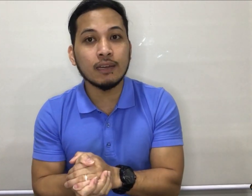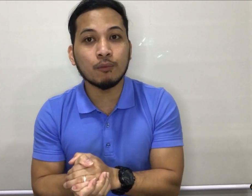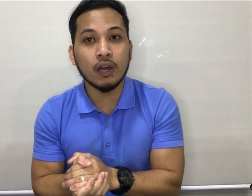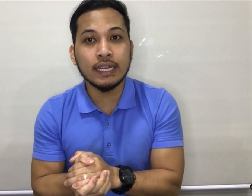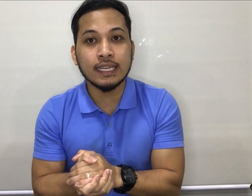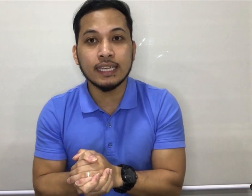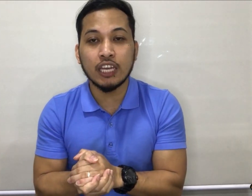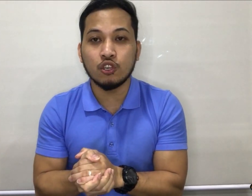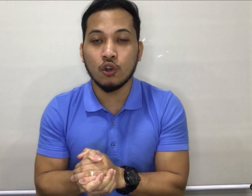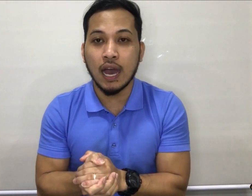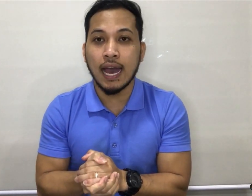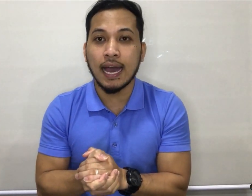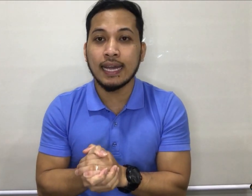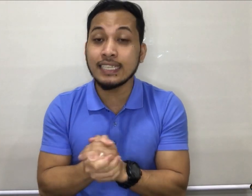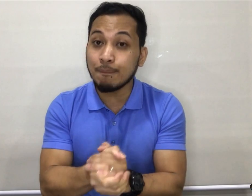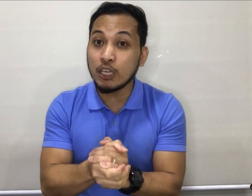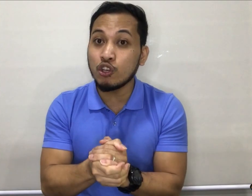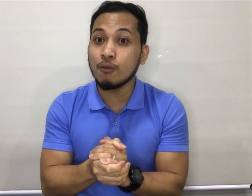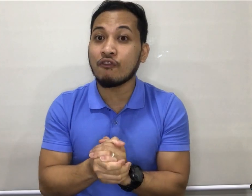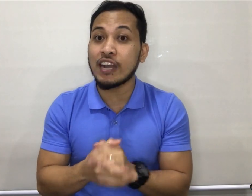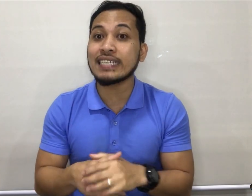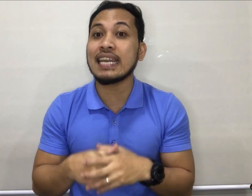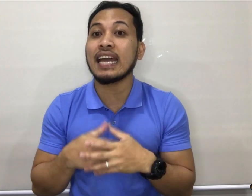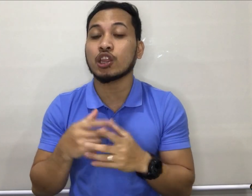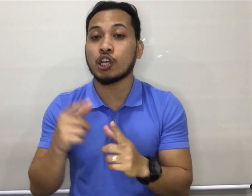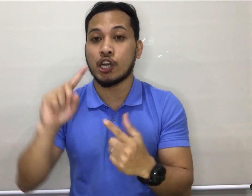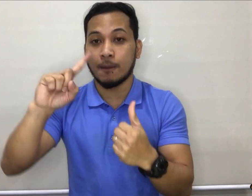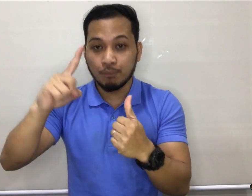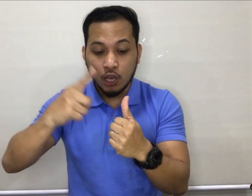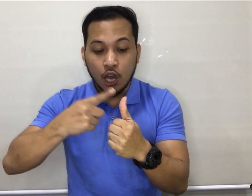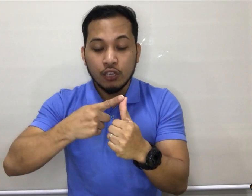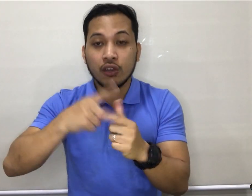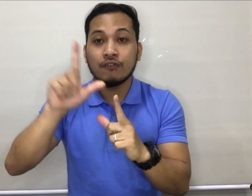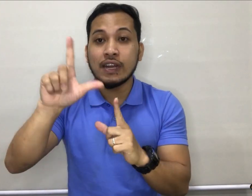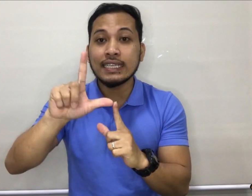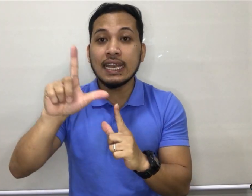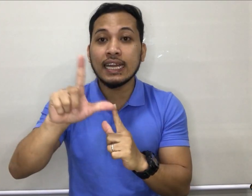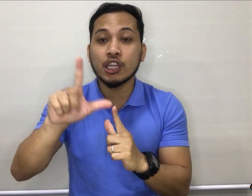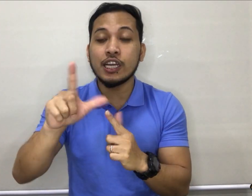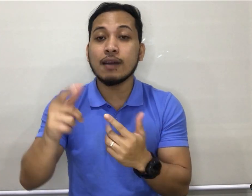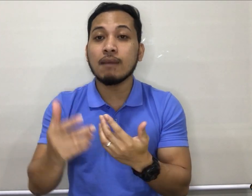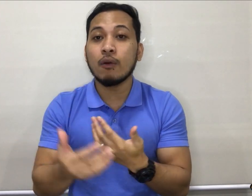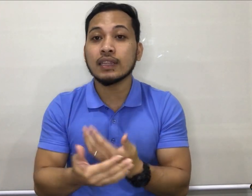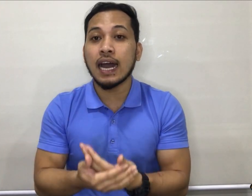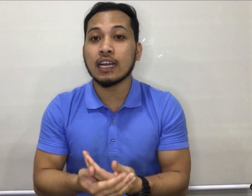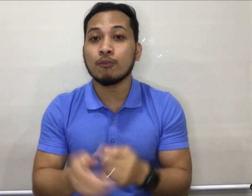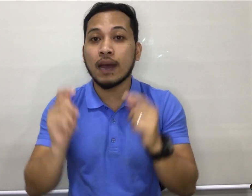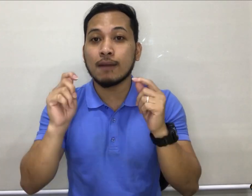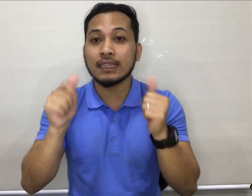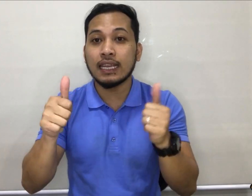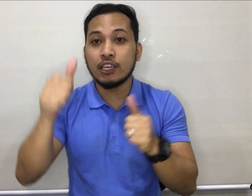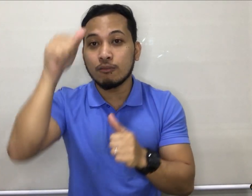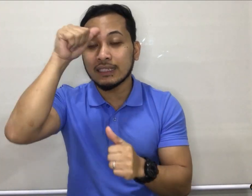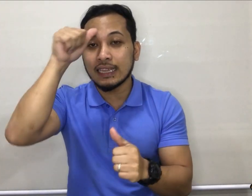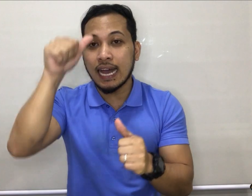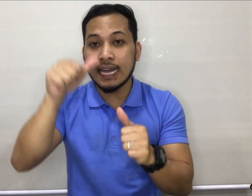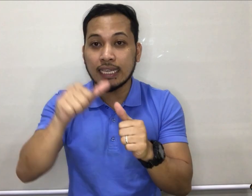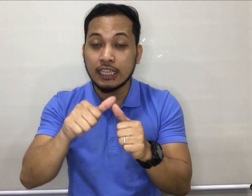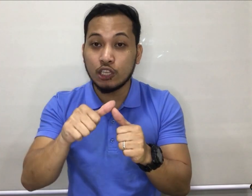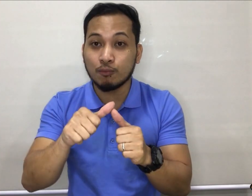week na po ang isa sa inyo, isipin nyo yung first letter. Yung first letter ng bawat araw para madali nyo matandaan at hindi